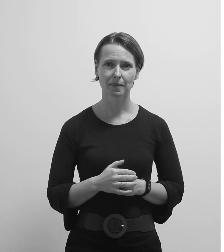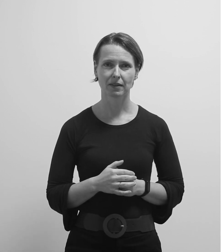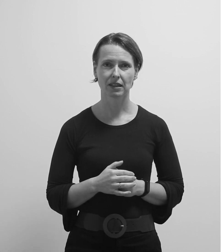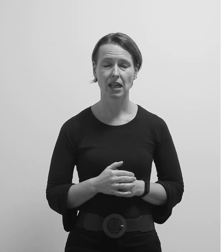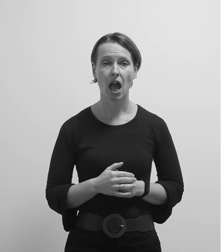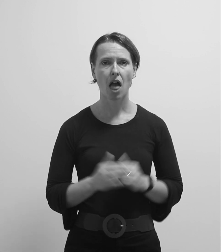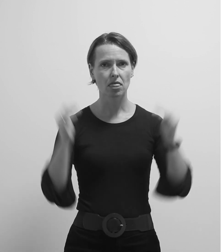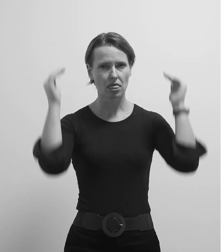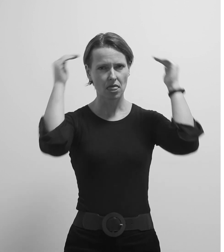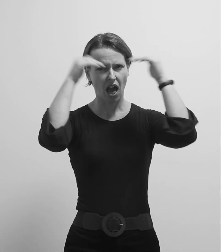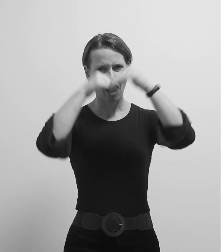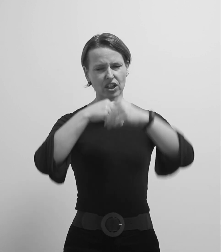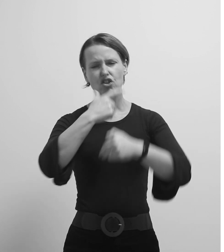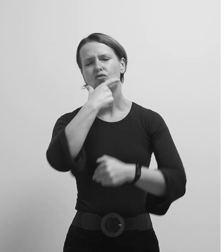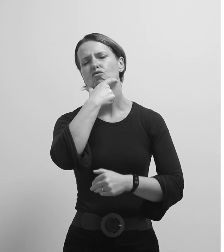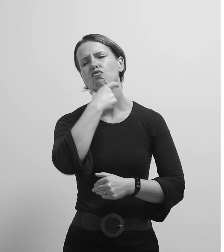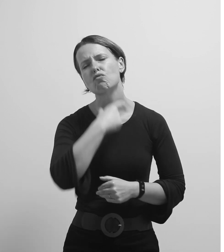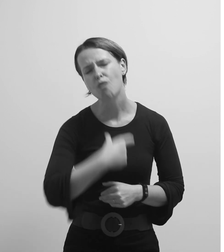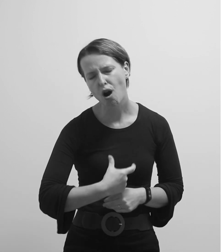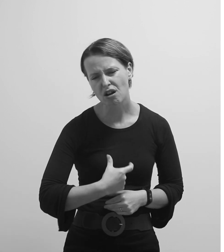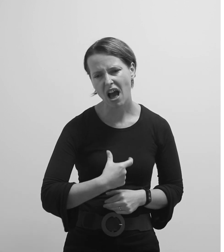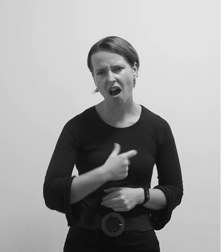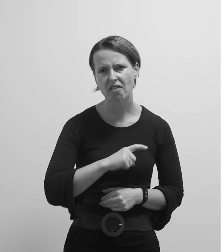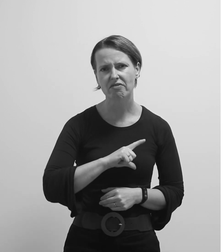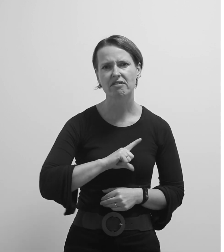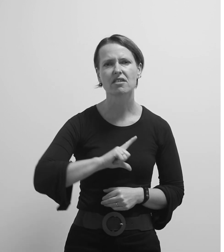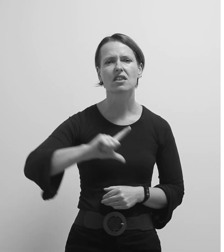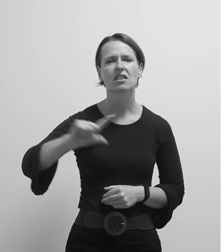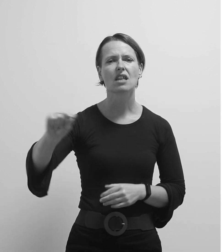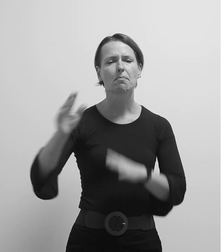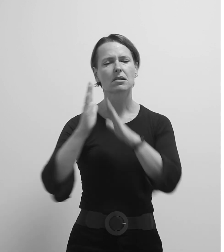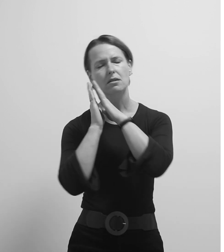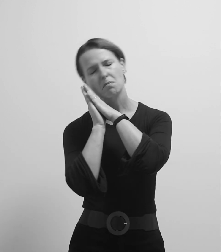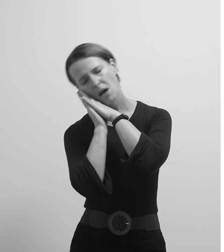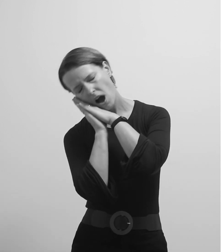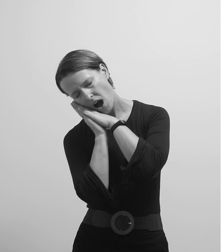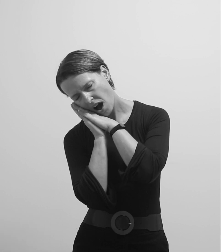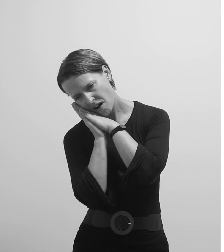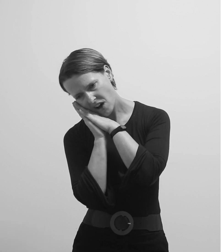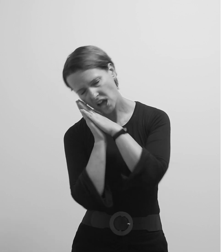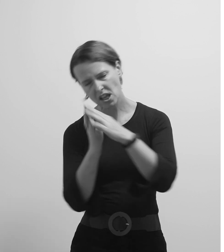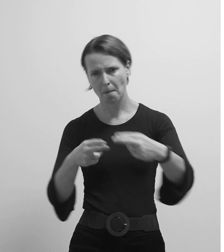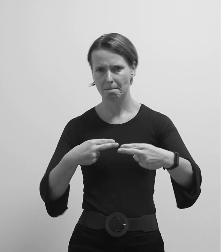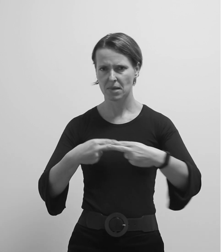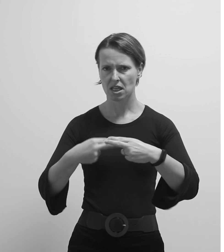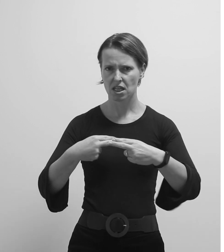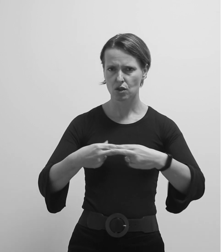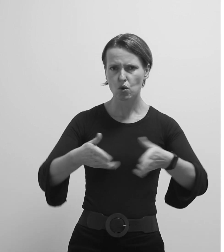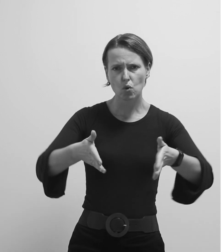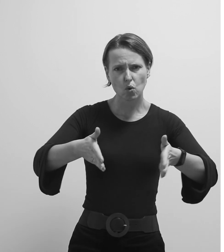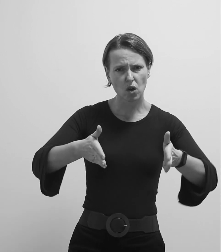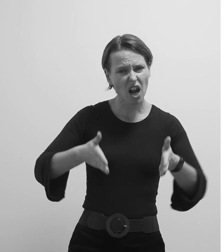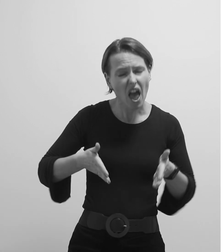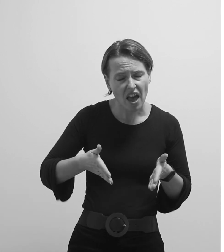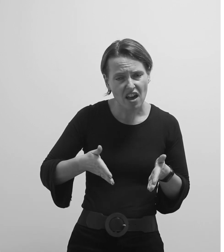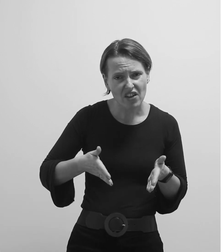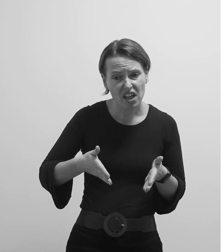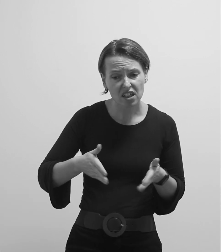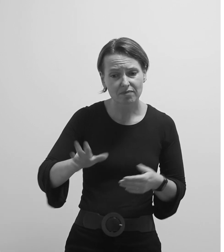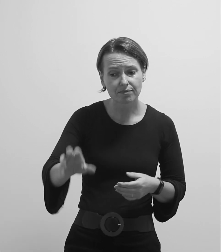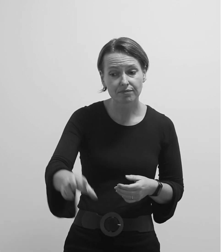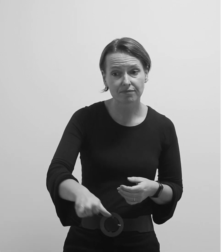Na večer odem spavati sav klonuo. Ali baš kad se približim